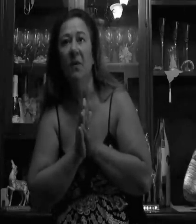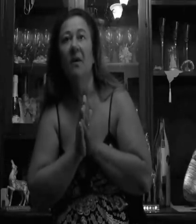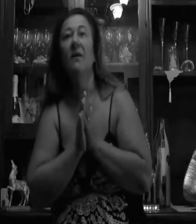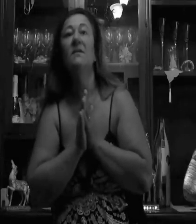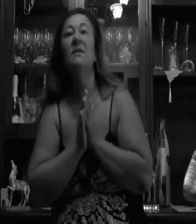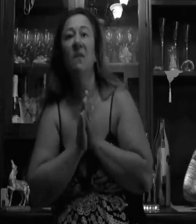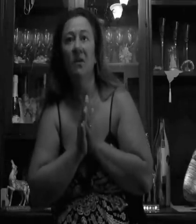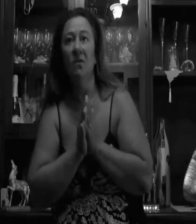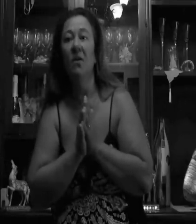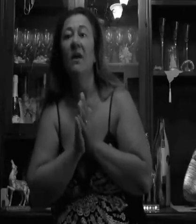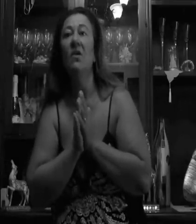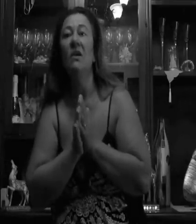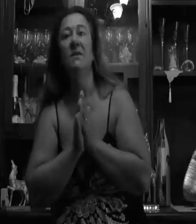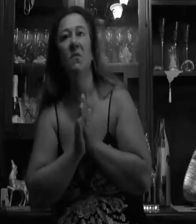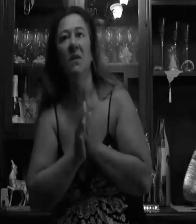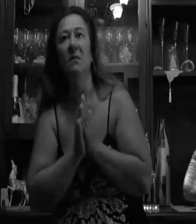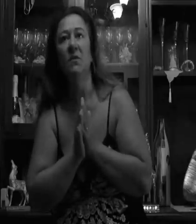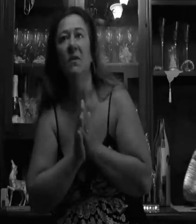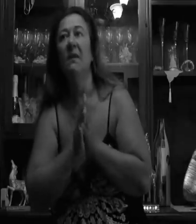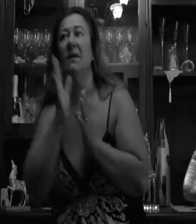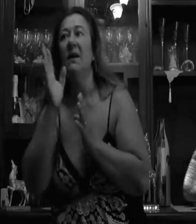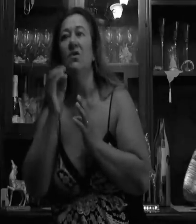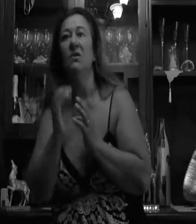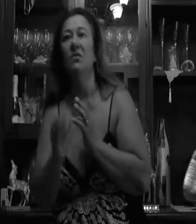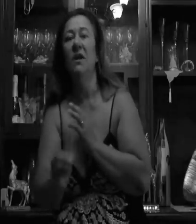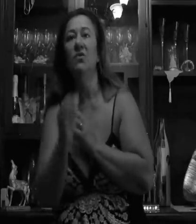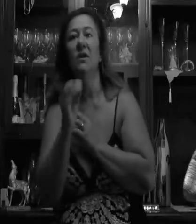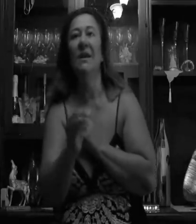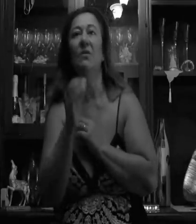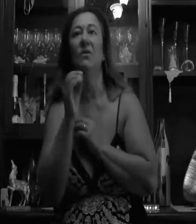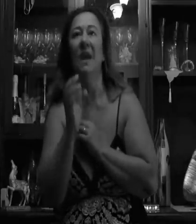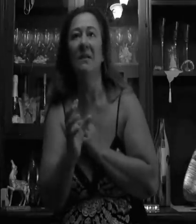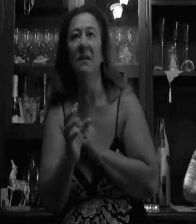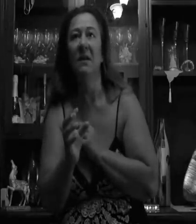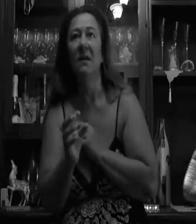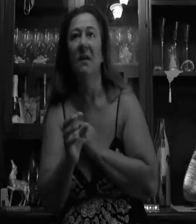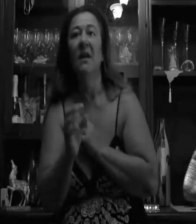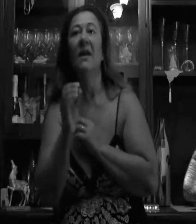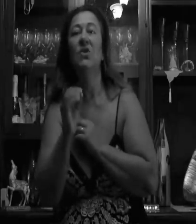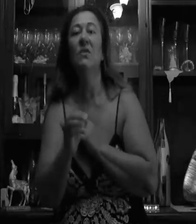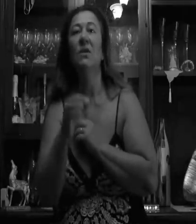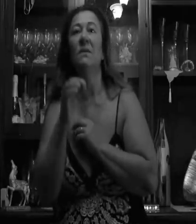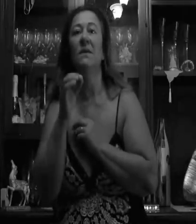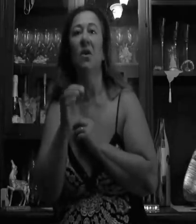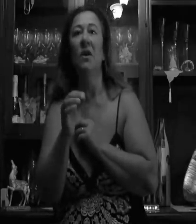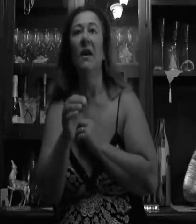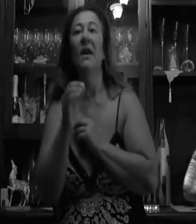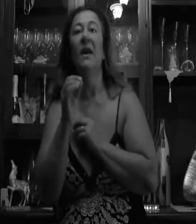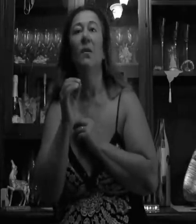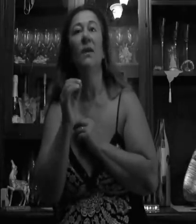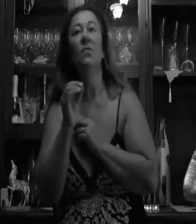si vedono e noi li stiamo vedendo a Passovella, perché là c'è un traliccio da 3,80 e c'è un ripetitore e quelle